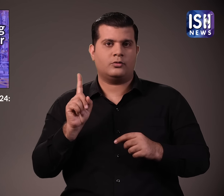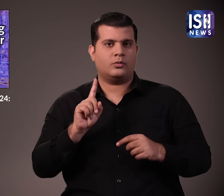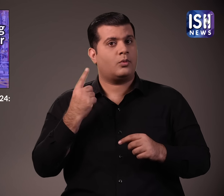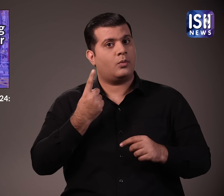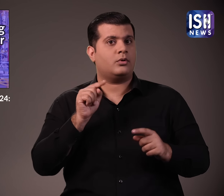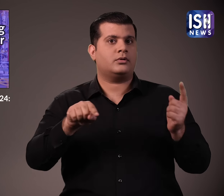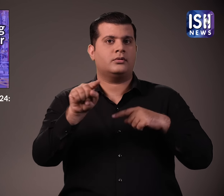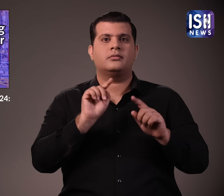है